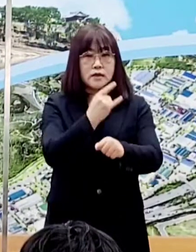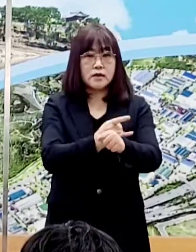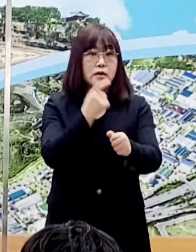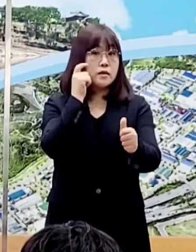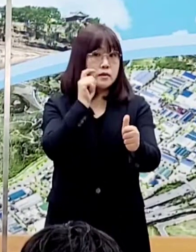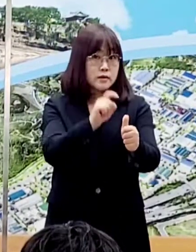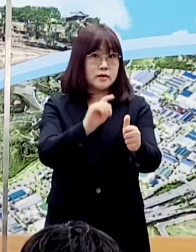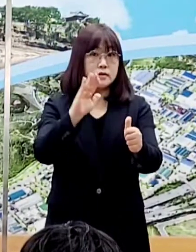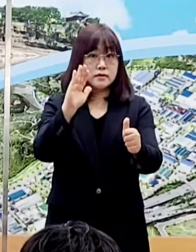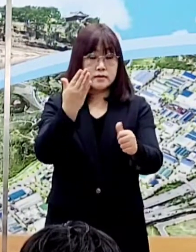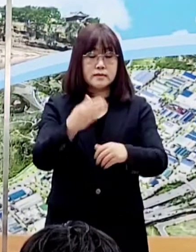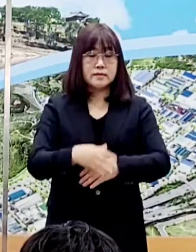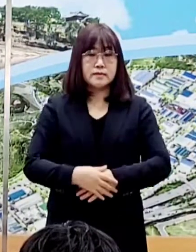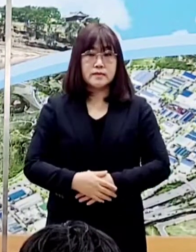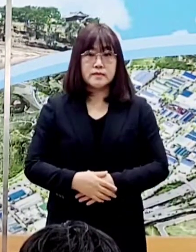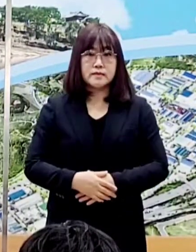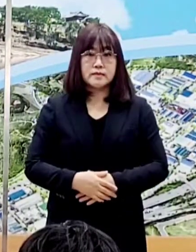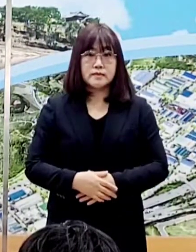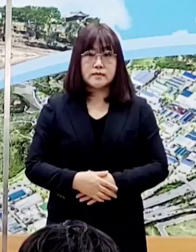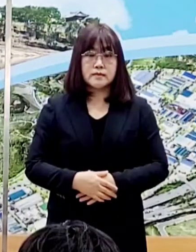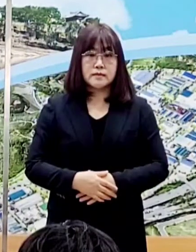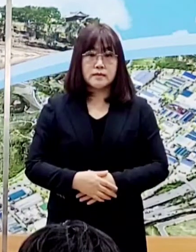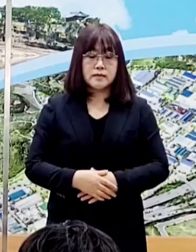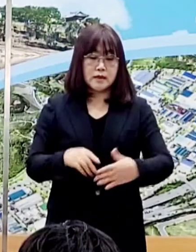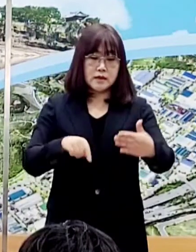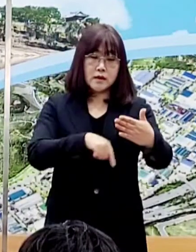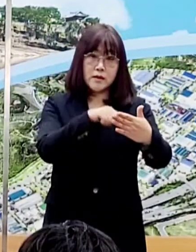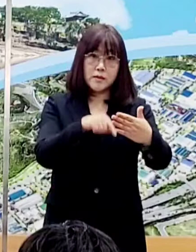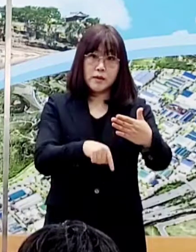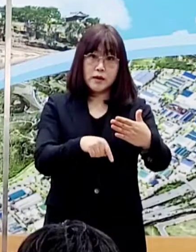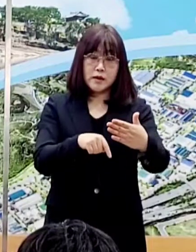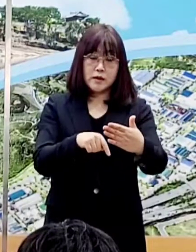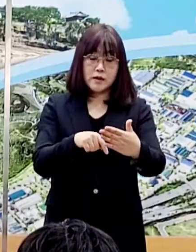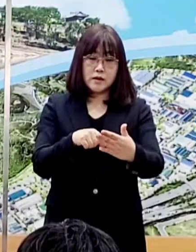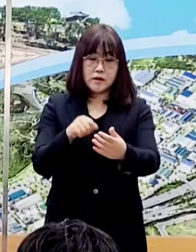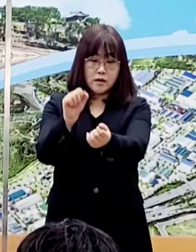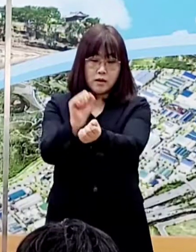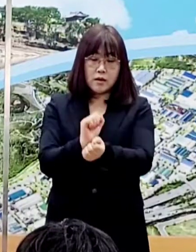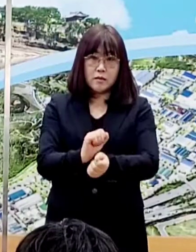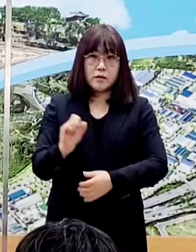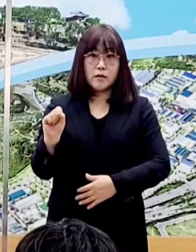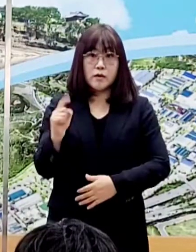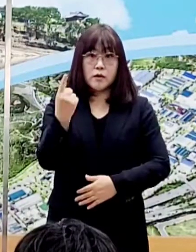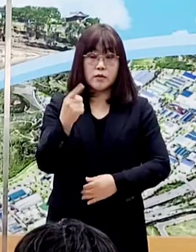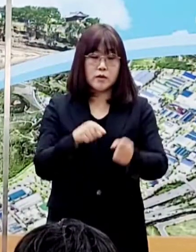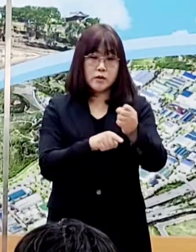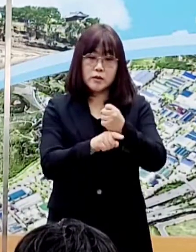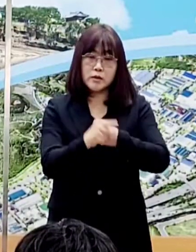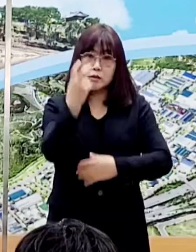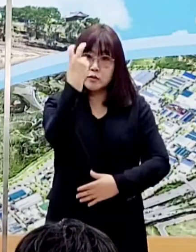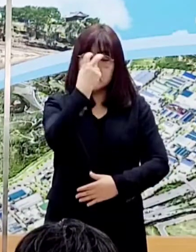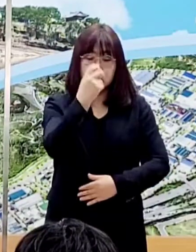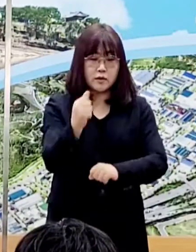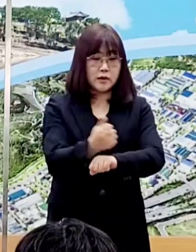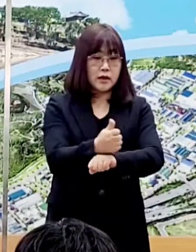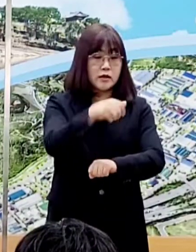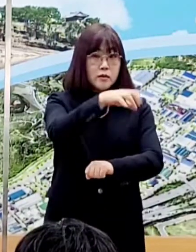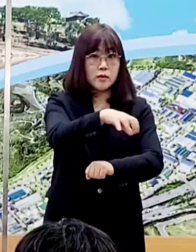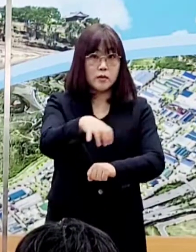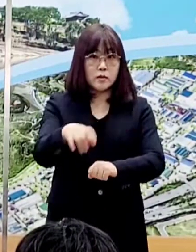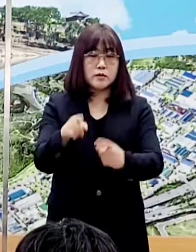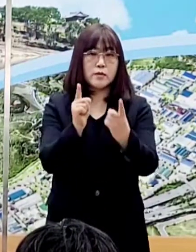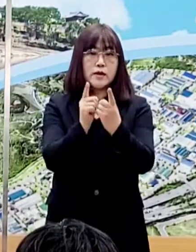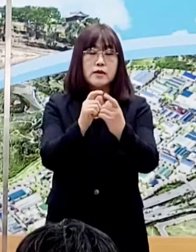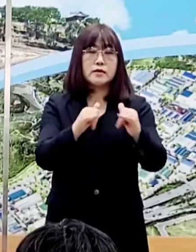검사에서 양성 판정을 받았습니다. 이분들의 감염 경로는 역학조사 중이고, 이동 동선, 접촉자,